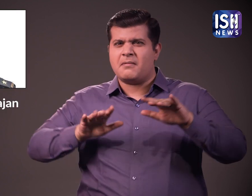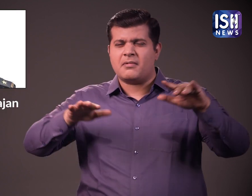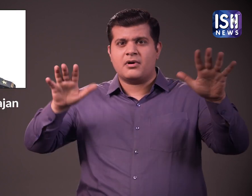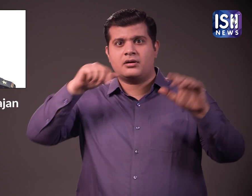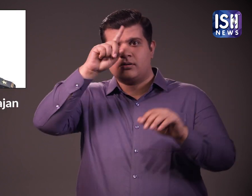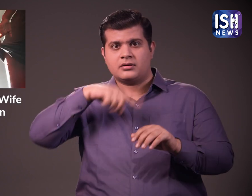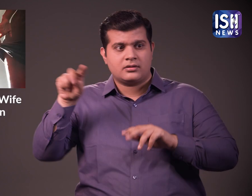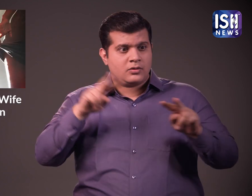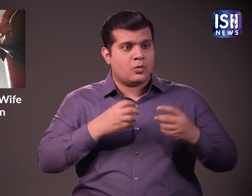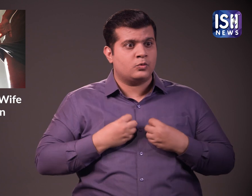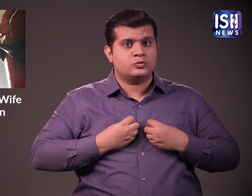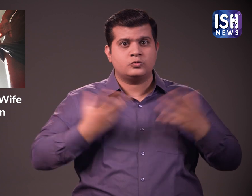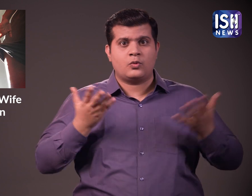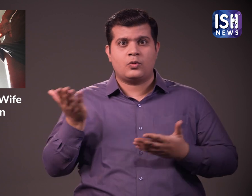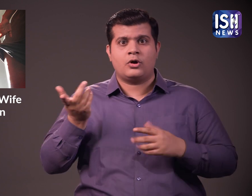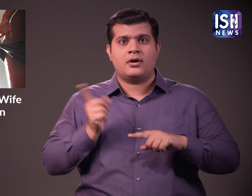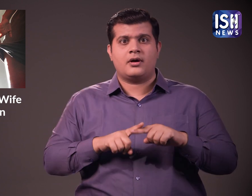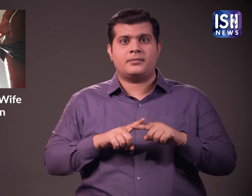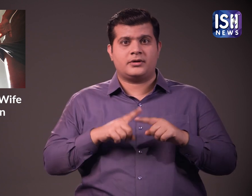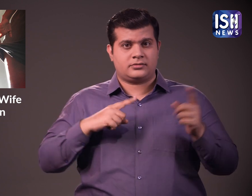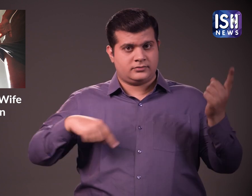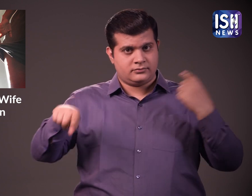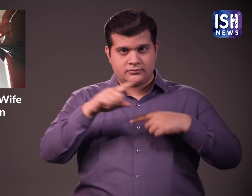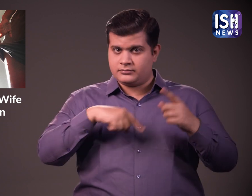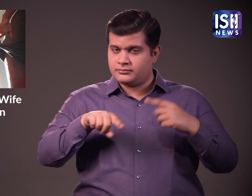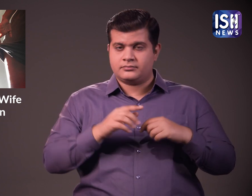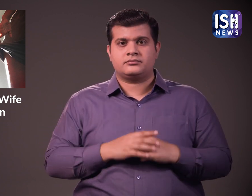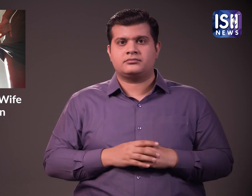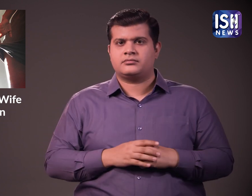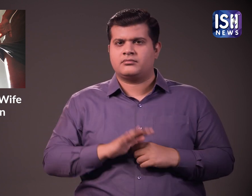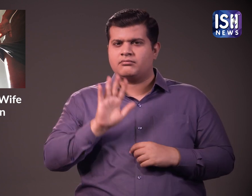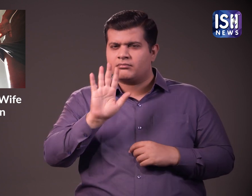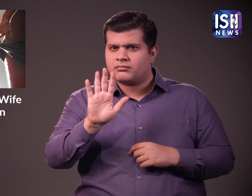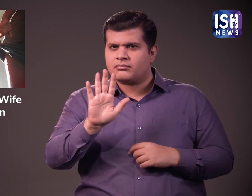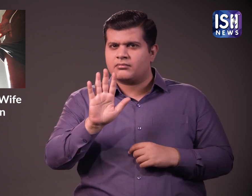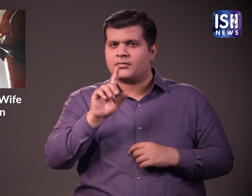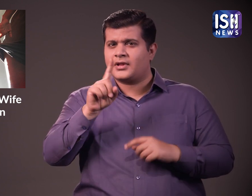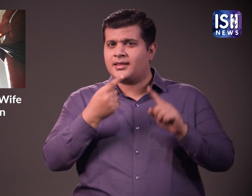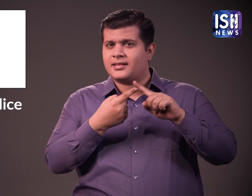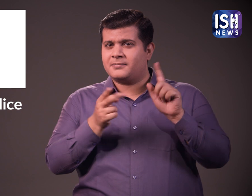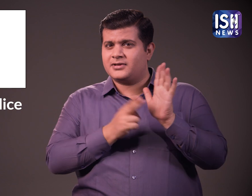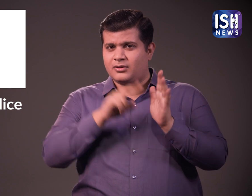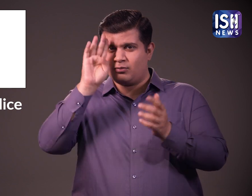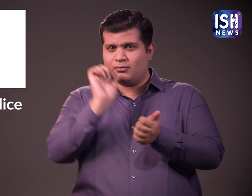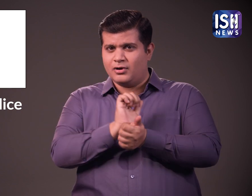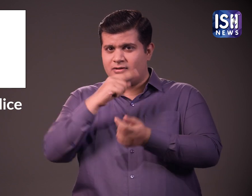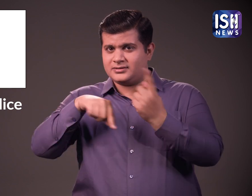सोशल मीडिया पर वाइरल हो गया इस घटना के बारे में जानकर भारतिया हैरान रह गए हाला कि तामिलनाडो पुलिस ने